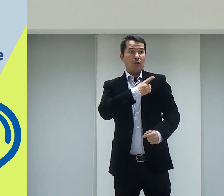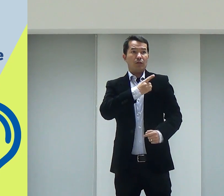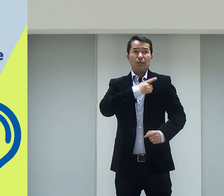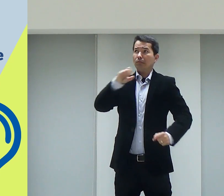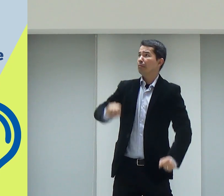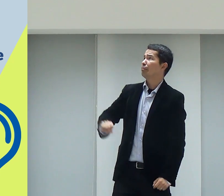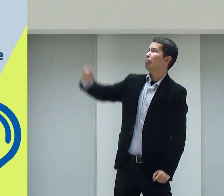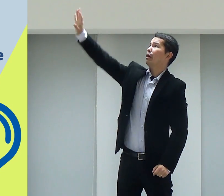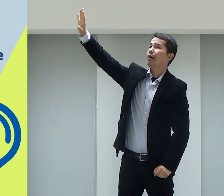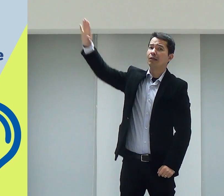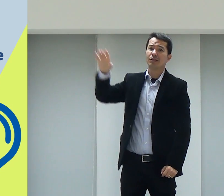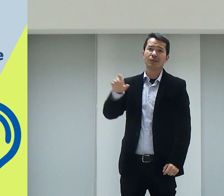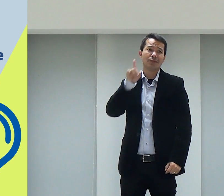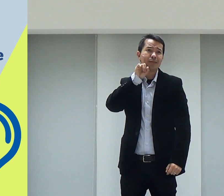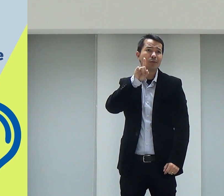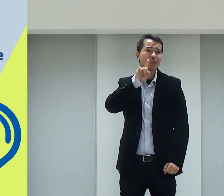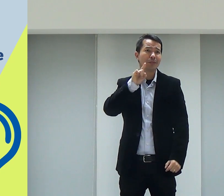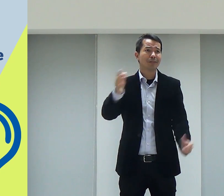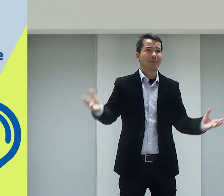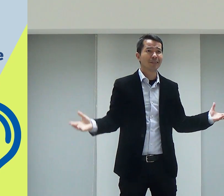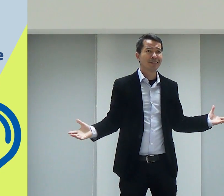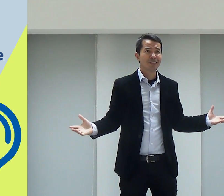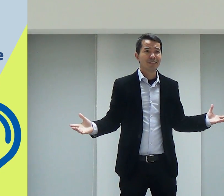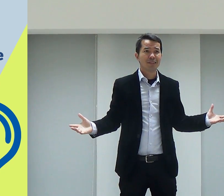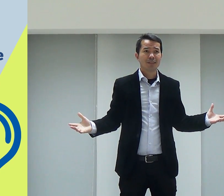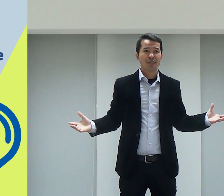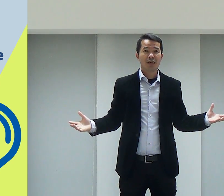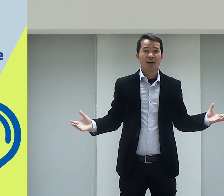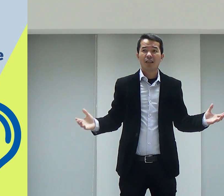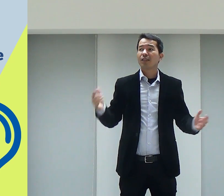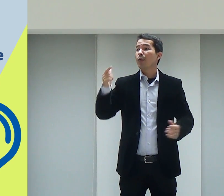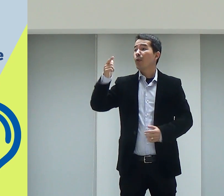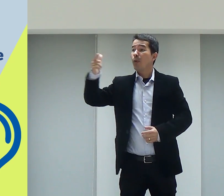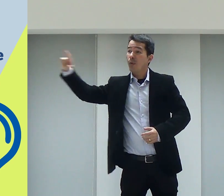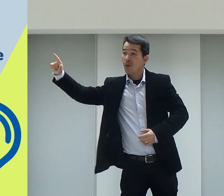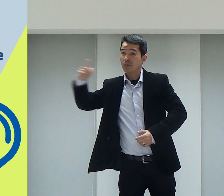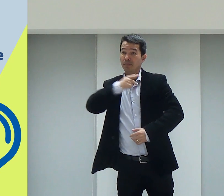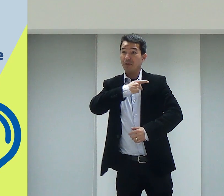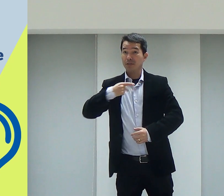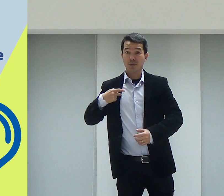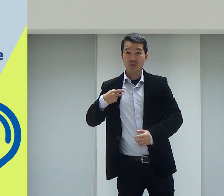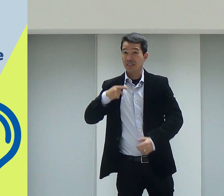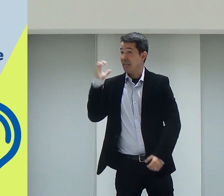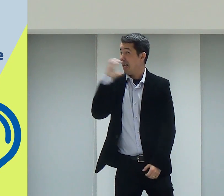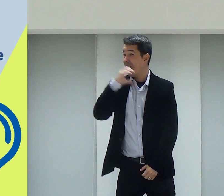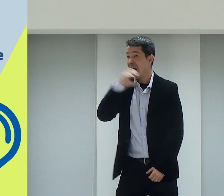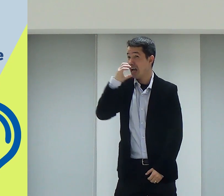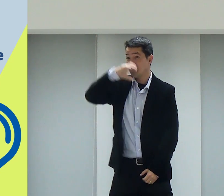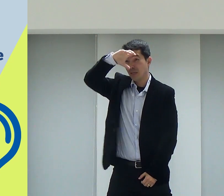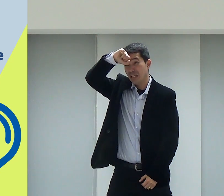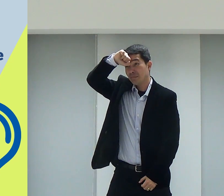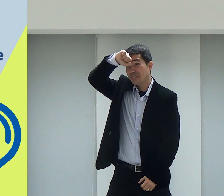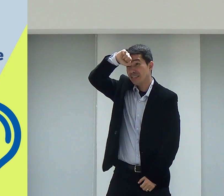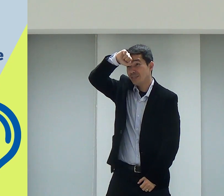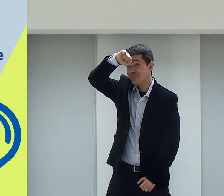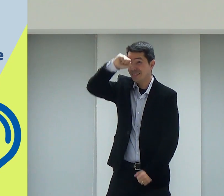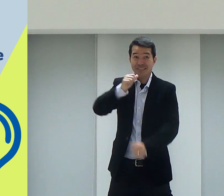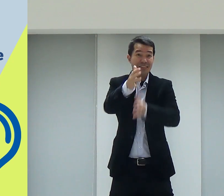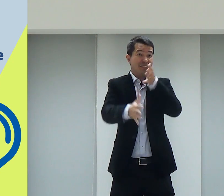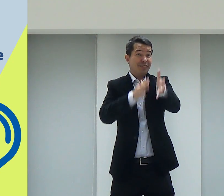Mas Donald, ele teve que ir embora para os Estados Unidos. Então, um outro pastor teve que aprender